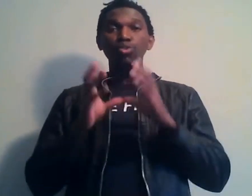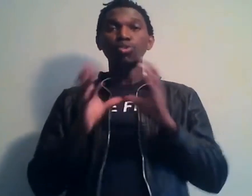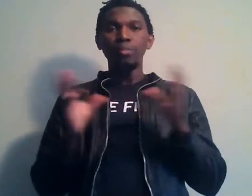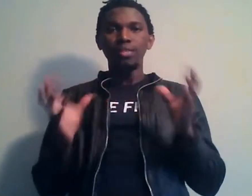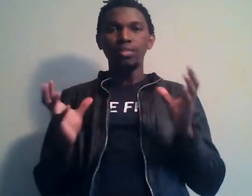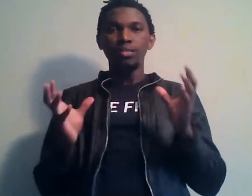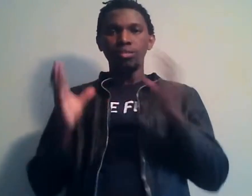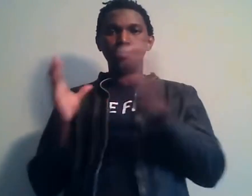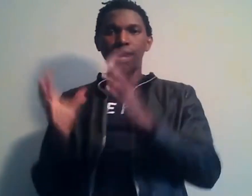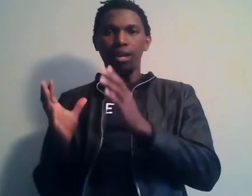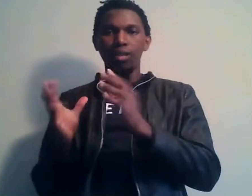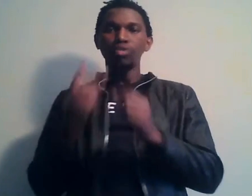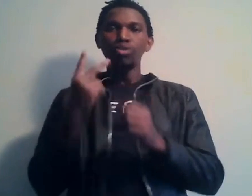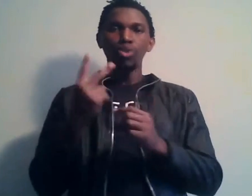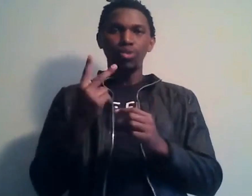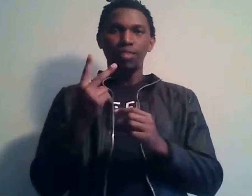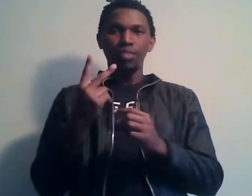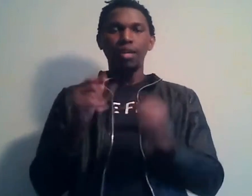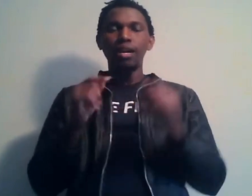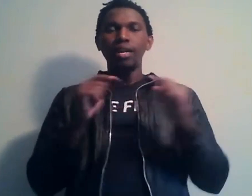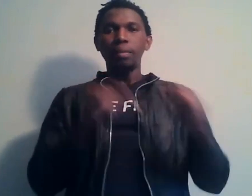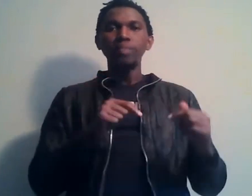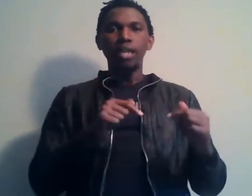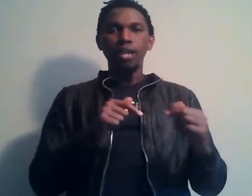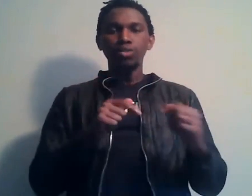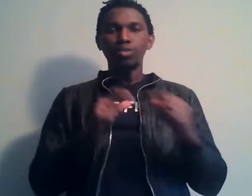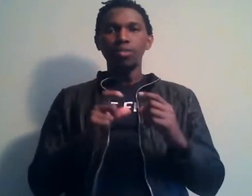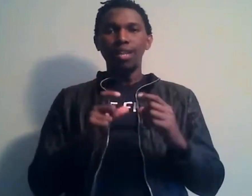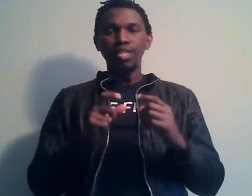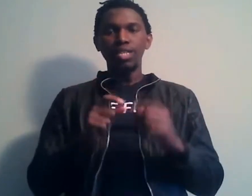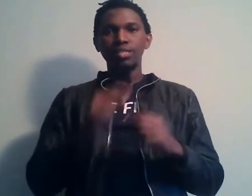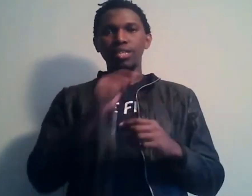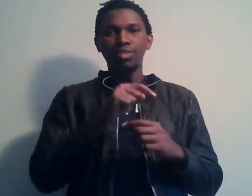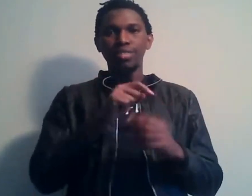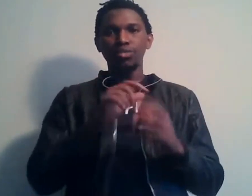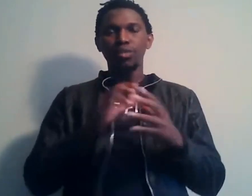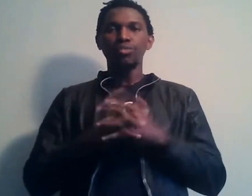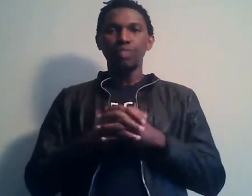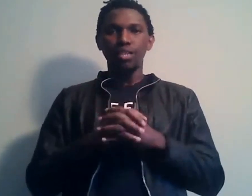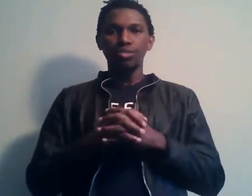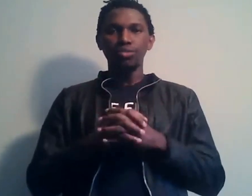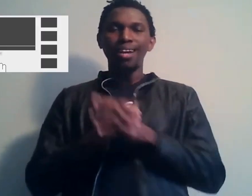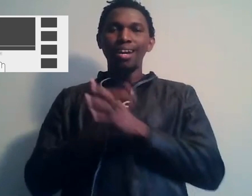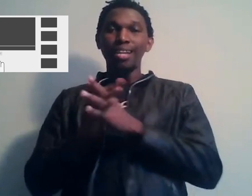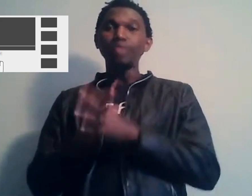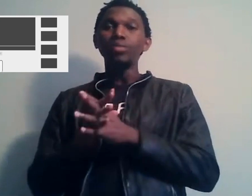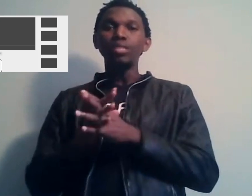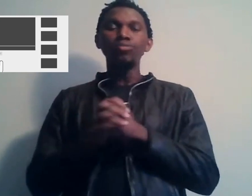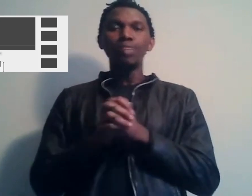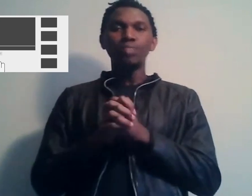deux thématiques qui te parlent, deux choses à faire. La première, tu t'abonnes à la chaîne et tu cliques sur la notification. La deuxième, tu vas dans